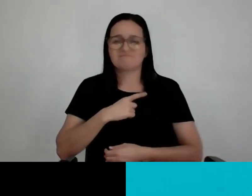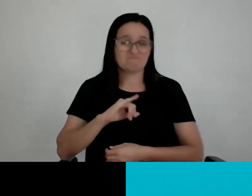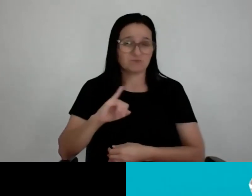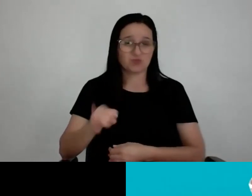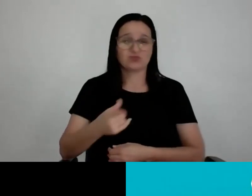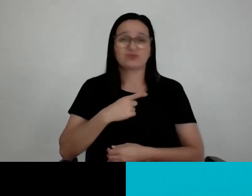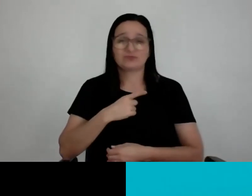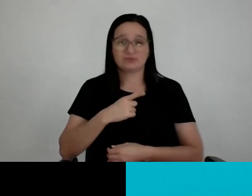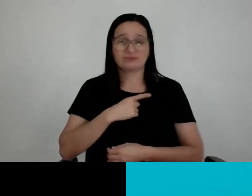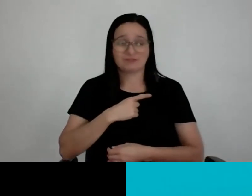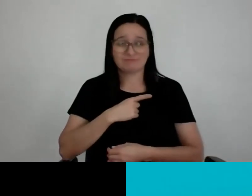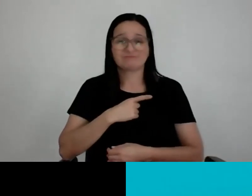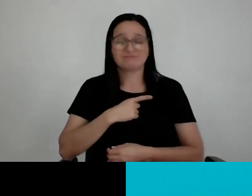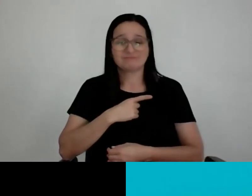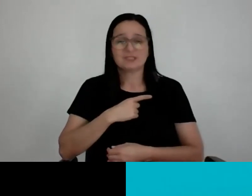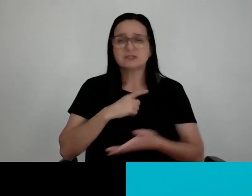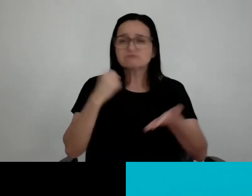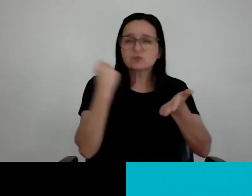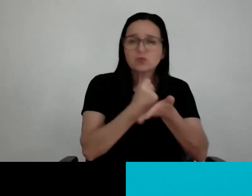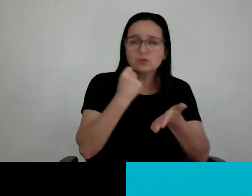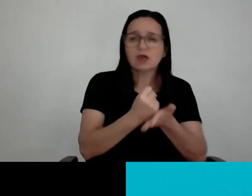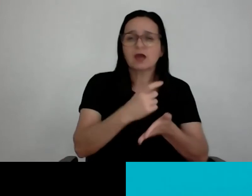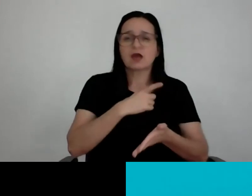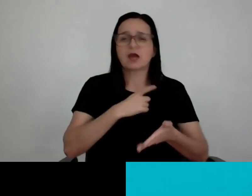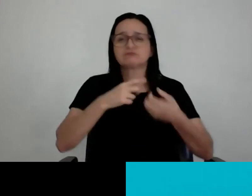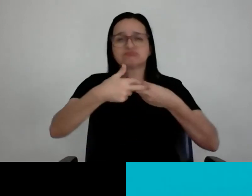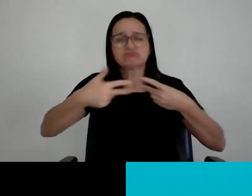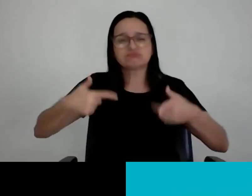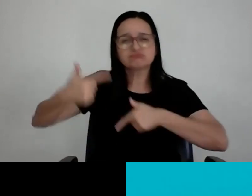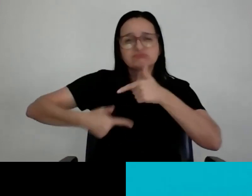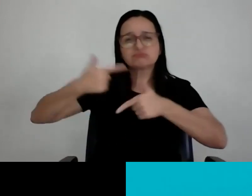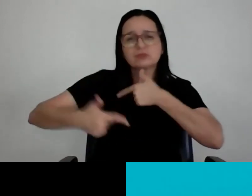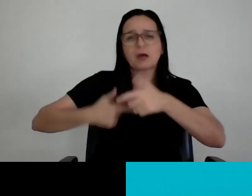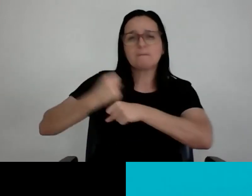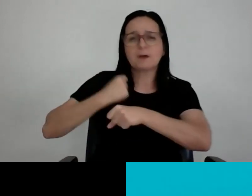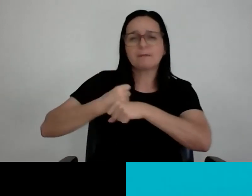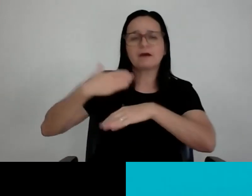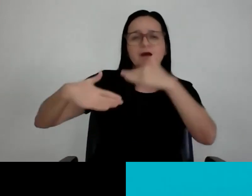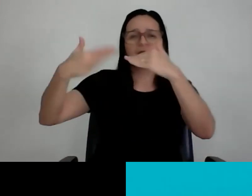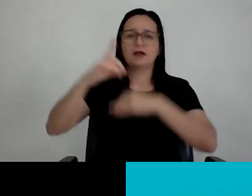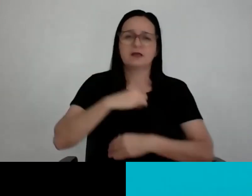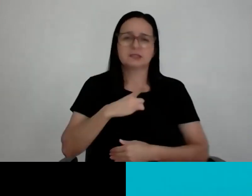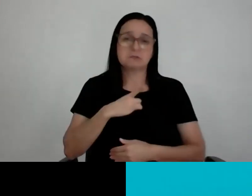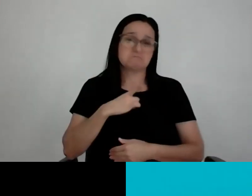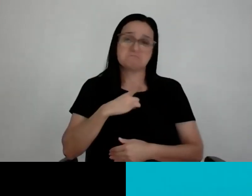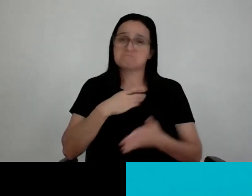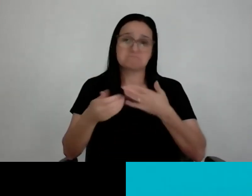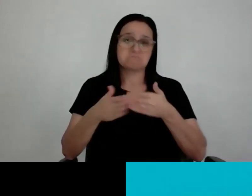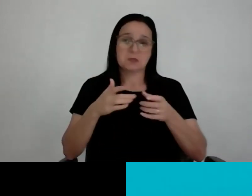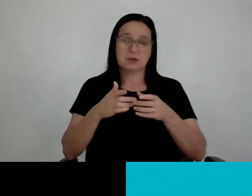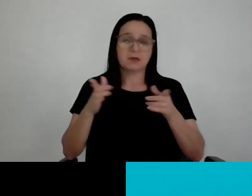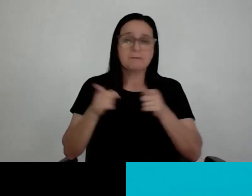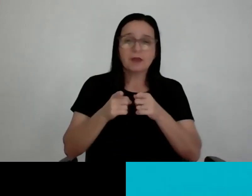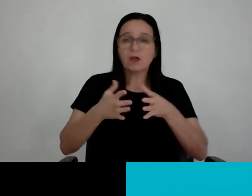Estão te dando, te contratando, botando vocês, a tua equipe para produzir uma peça, não importa o tamanho dela. São todas